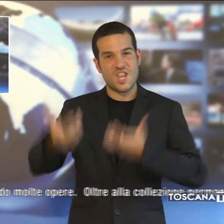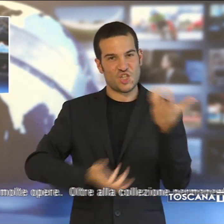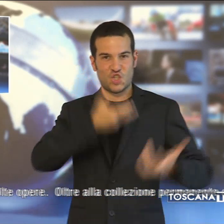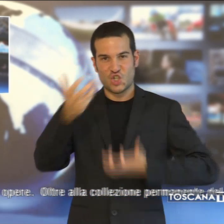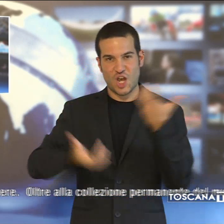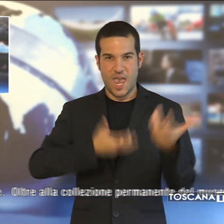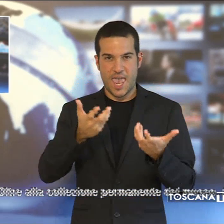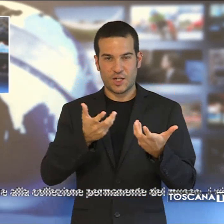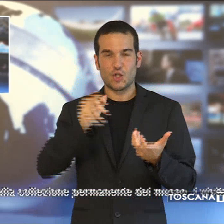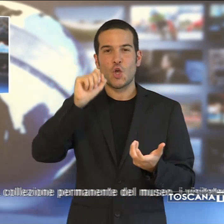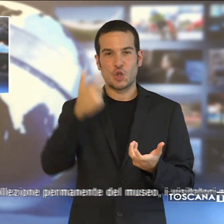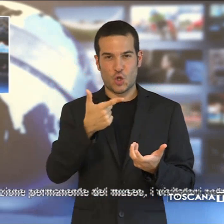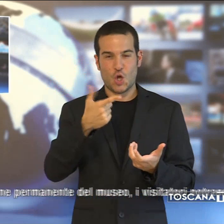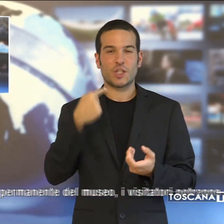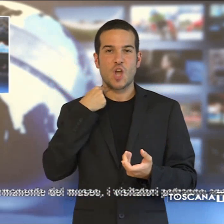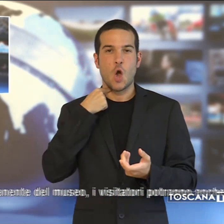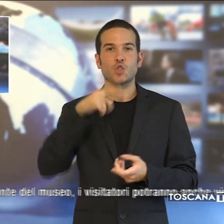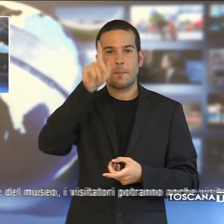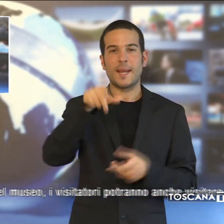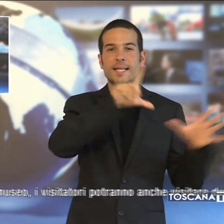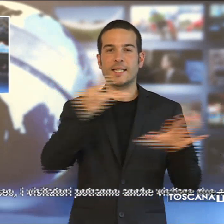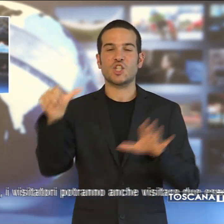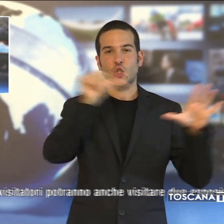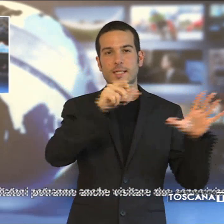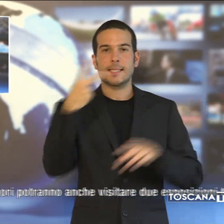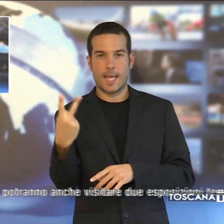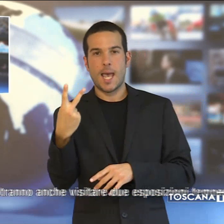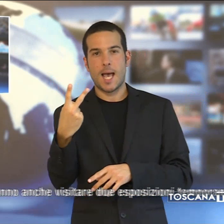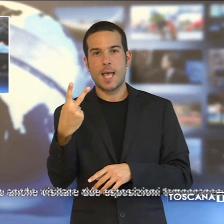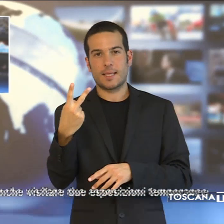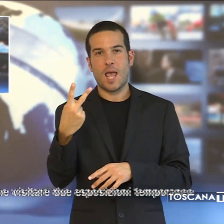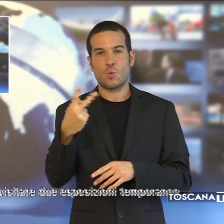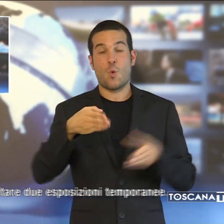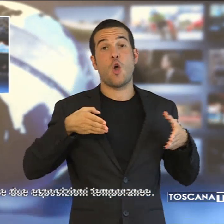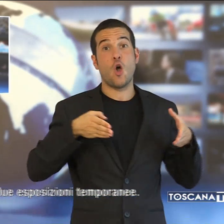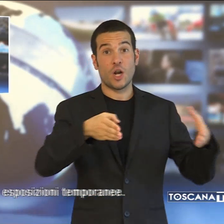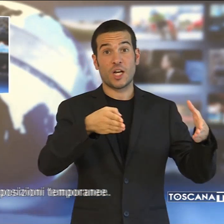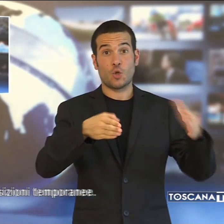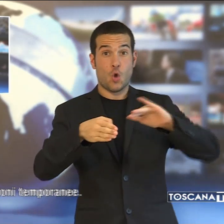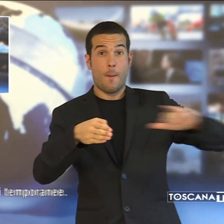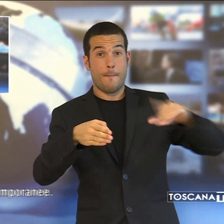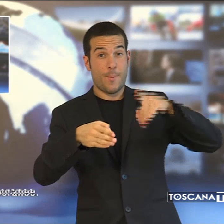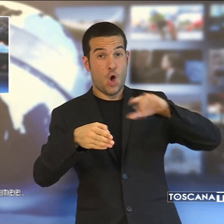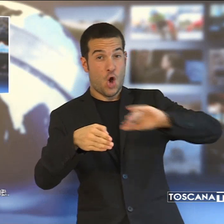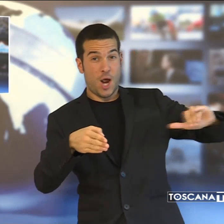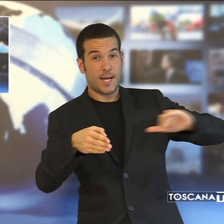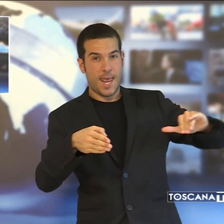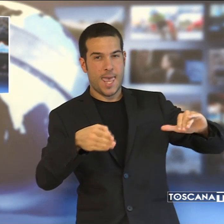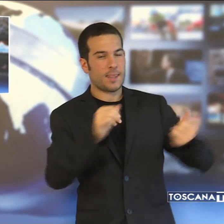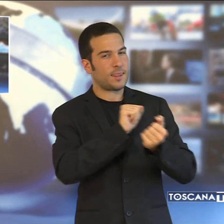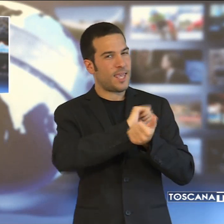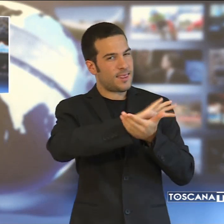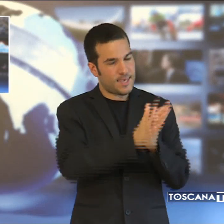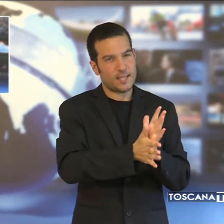agosto 1762, che danneggiò gravemente il corridoio di Ponente, distruggendo molte opere. Oltre alla